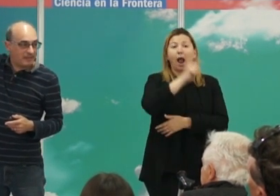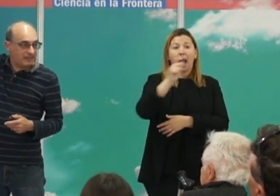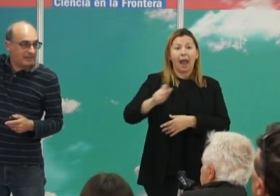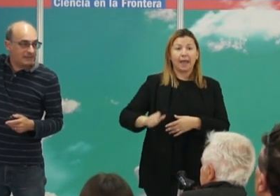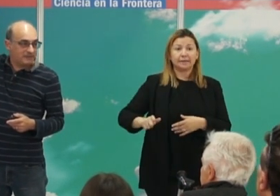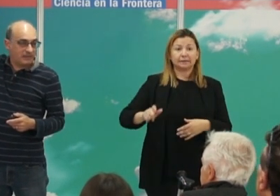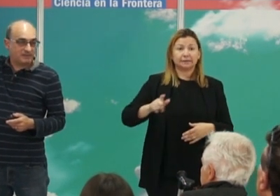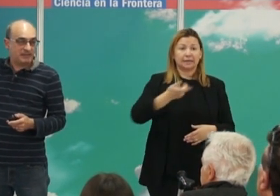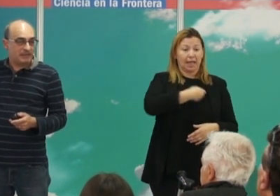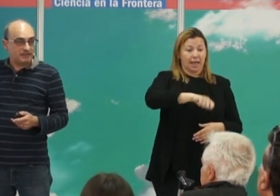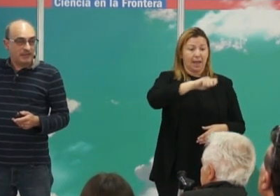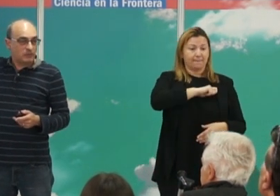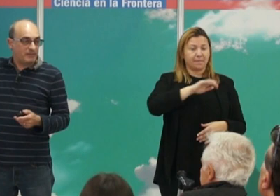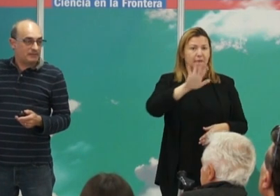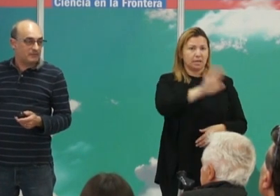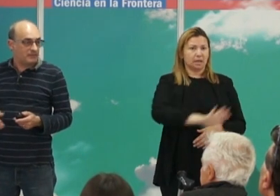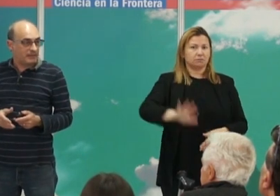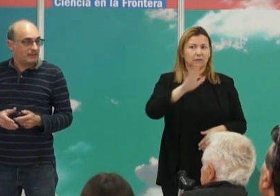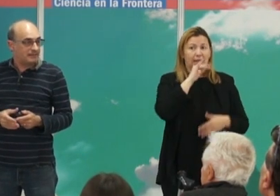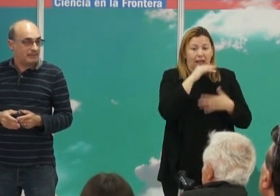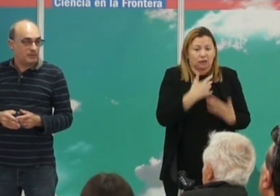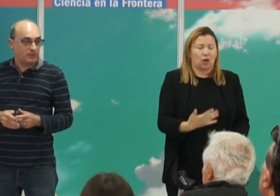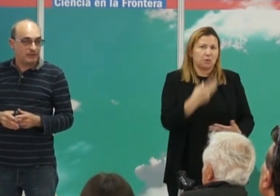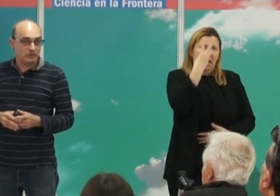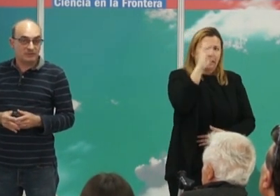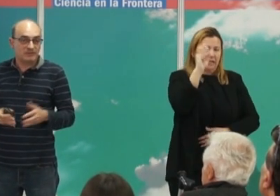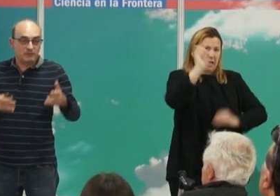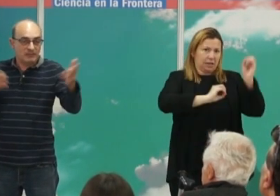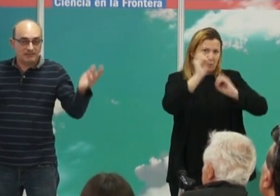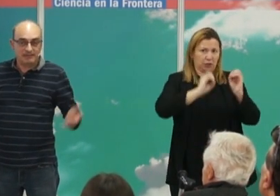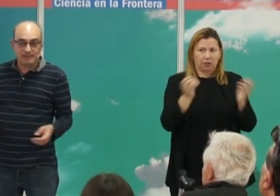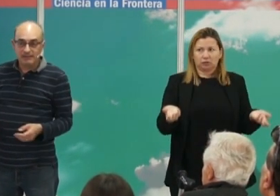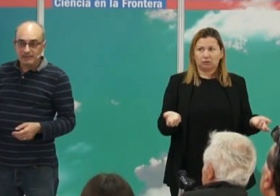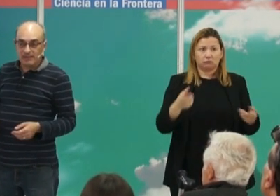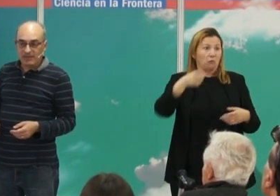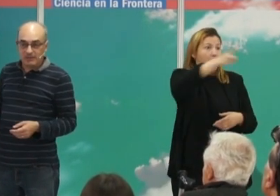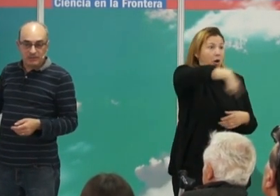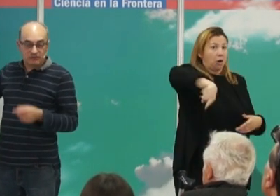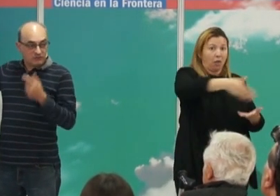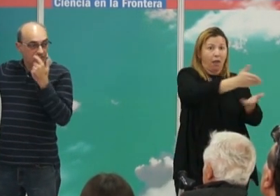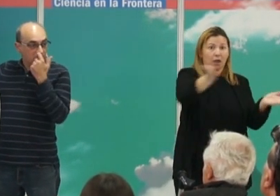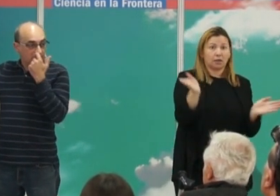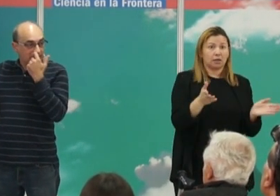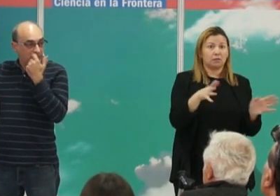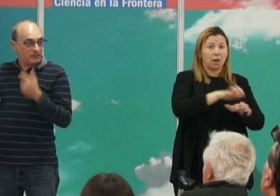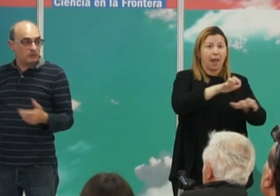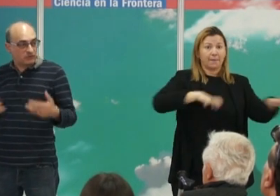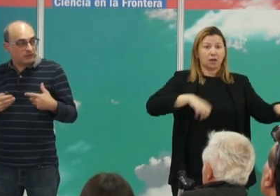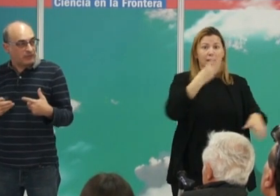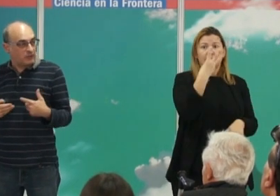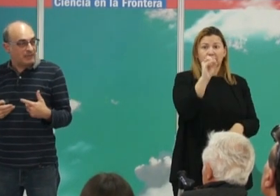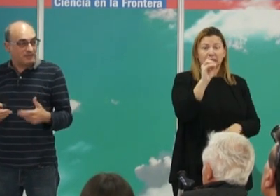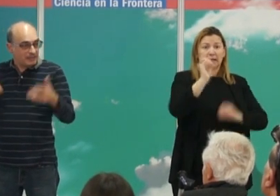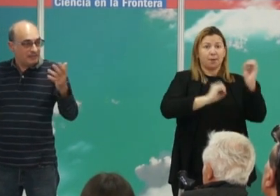la península ibérica ya tiene esta ancestralidad, que actualmente es cerca del 30%. Los que estamos en esta sala la mayoría de nosotros tenemos el 30%